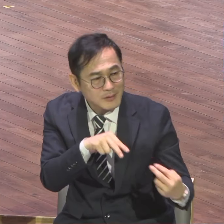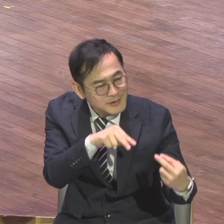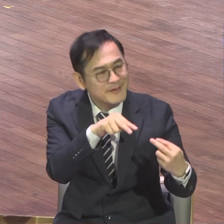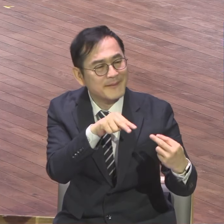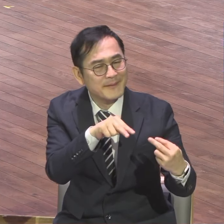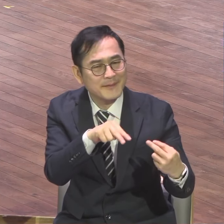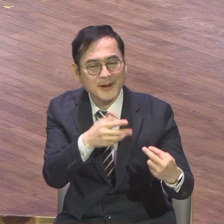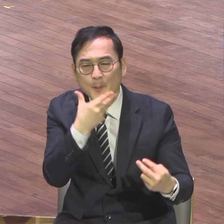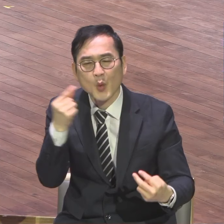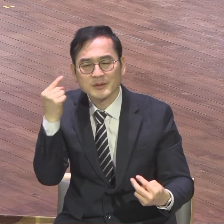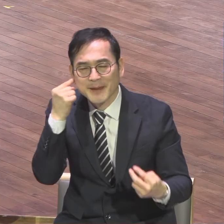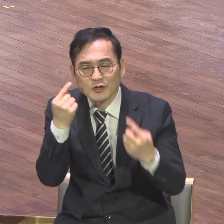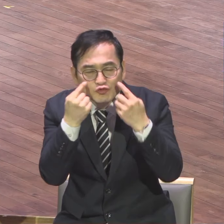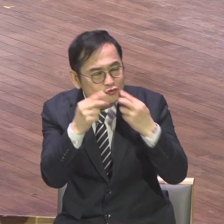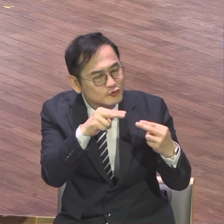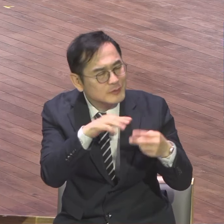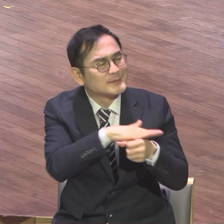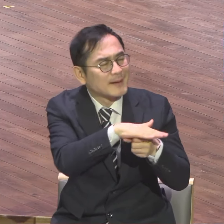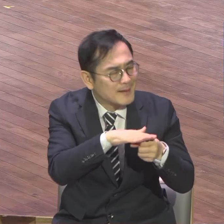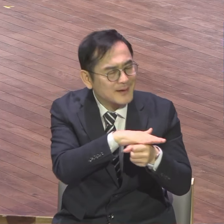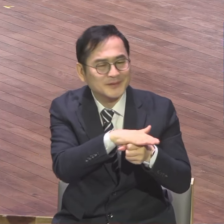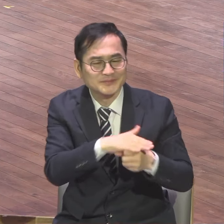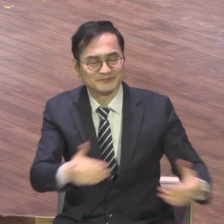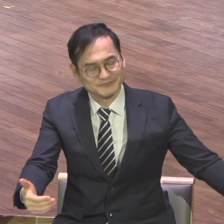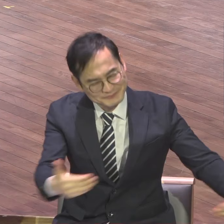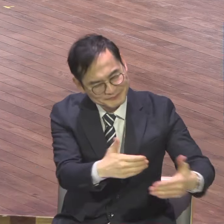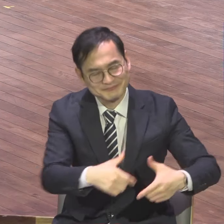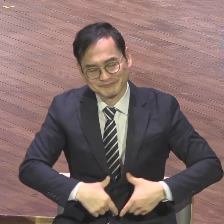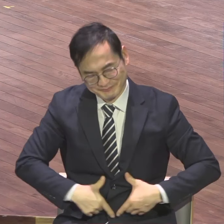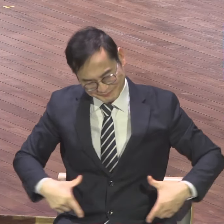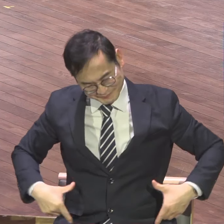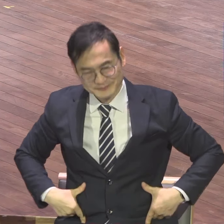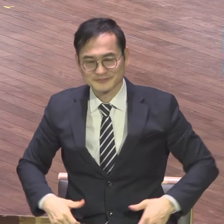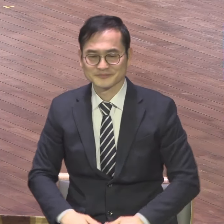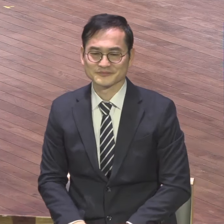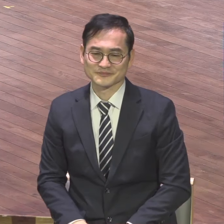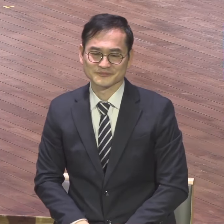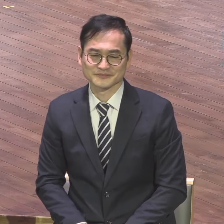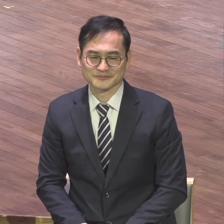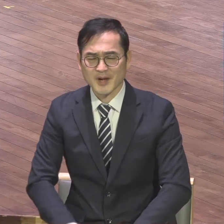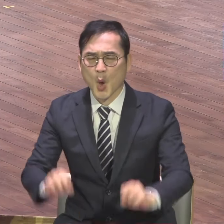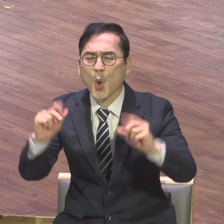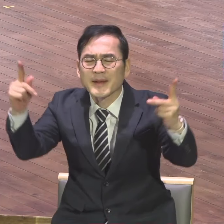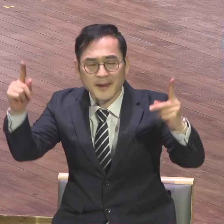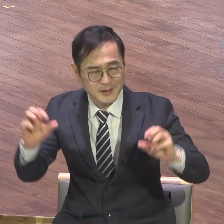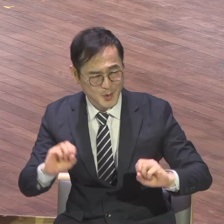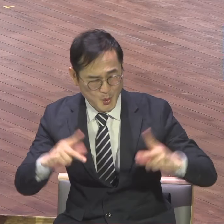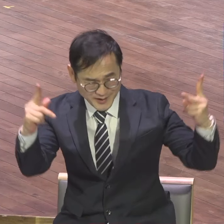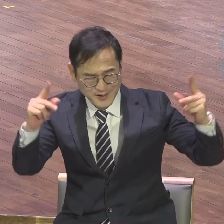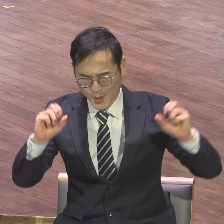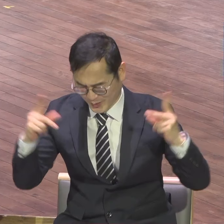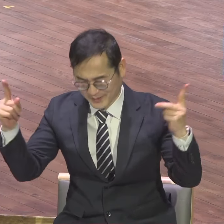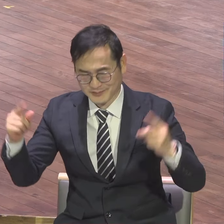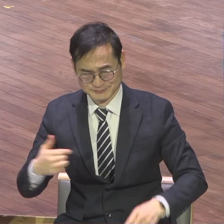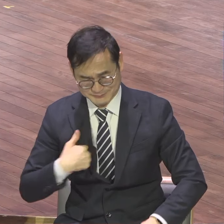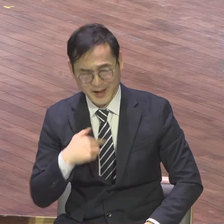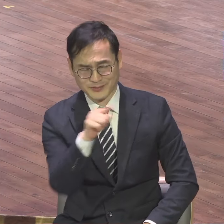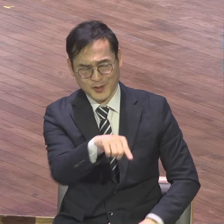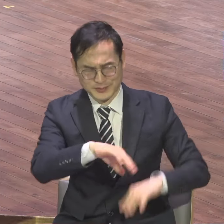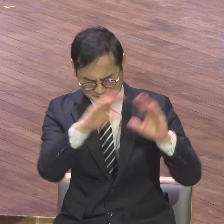바라봐요. 늘 제가 말씀드리잖아요. 아이 먹게 유옥게 애호를 좋게 보검의 눈으로 율법의 눈으로